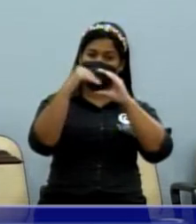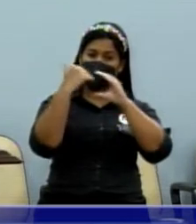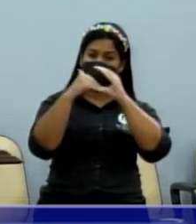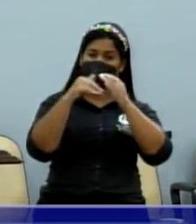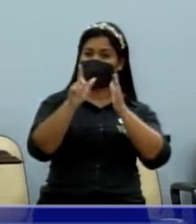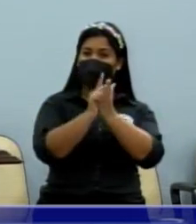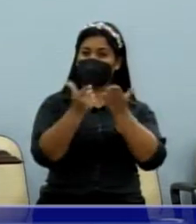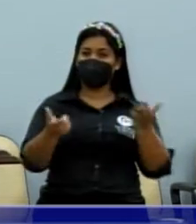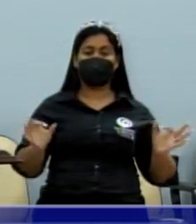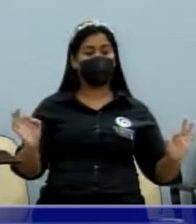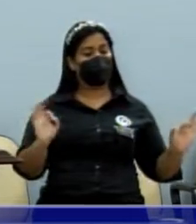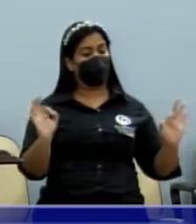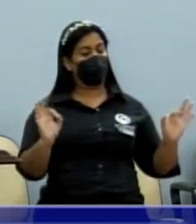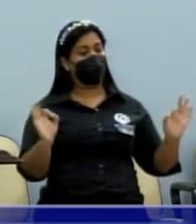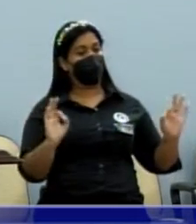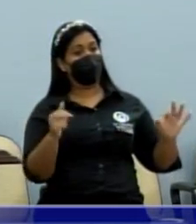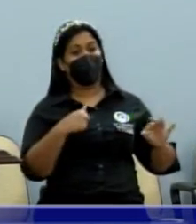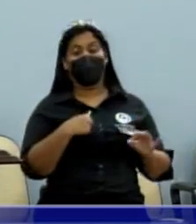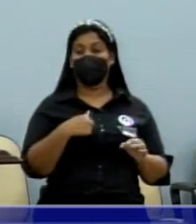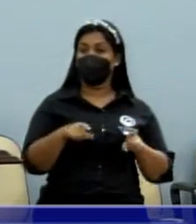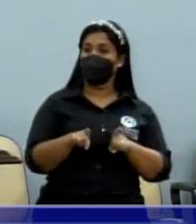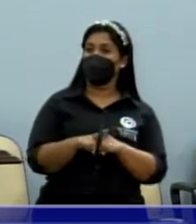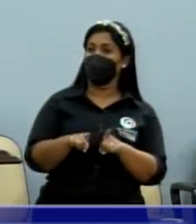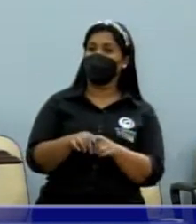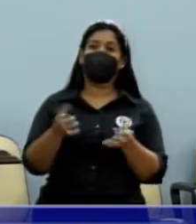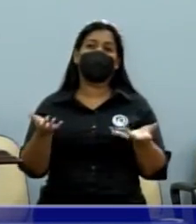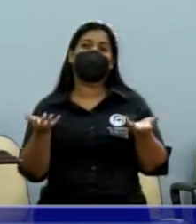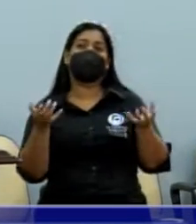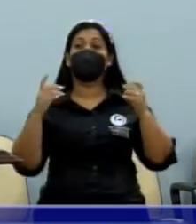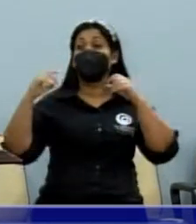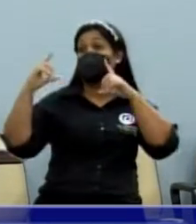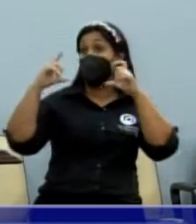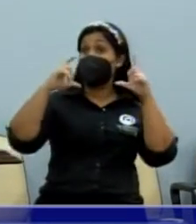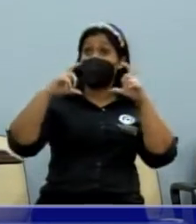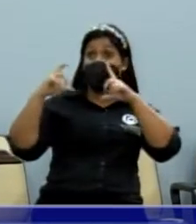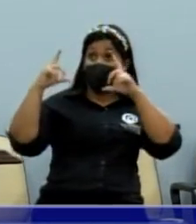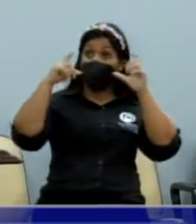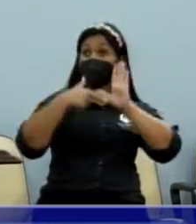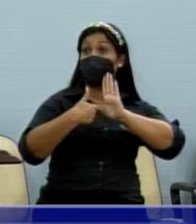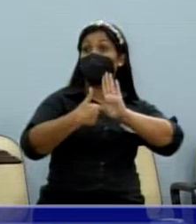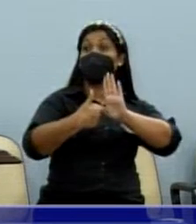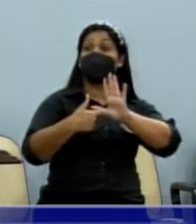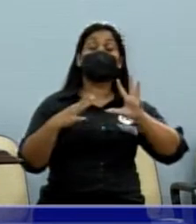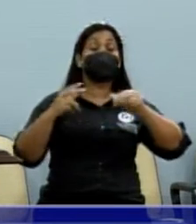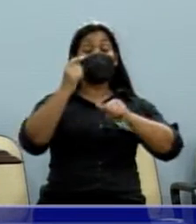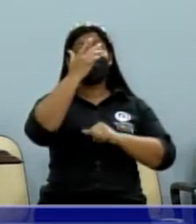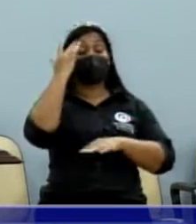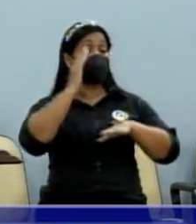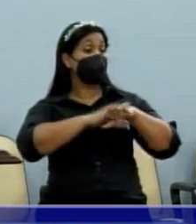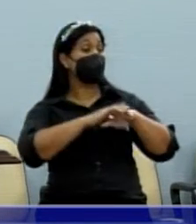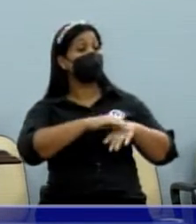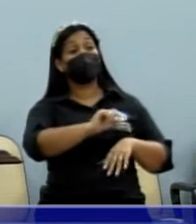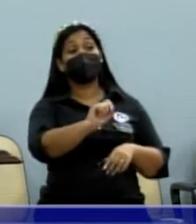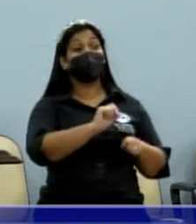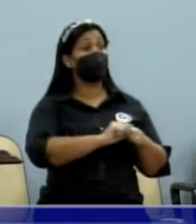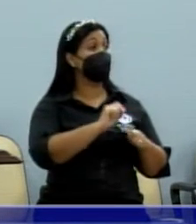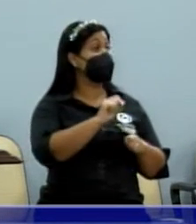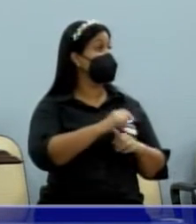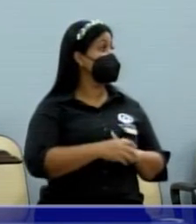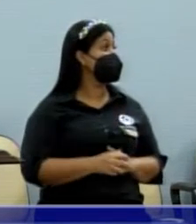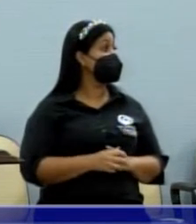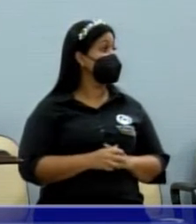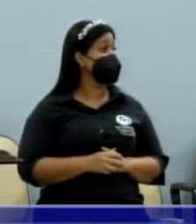jornal, eu não sou de ficar querendo tirar foto, mostrar o que eu estou fazendo, olha lá, é aquilo lá,